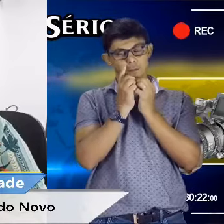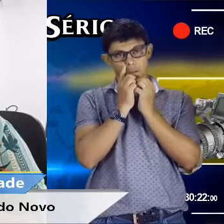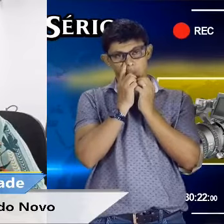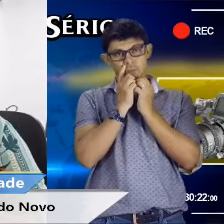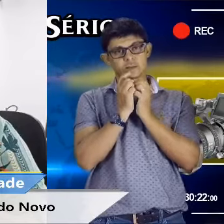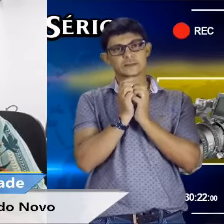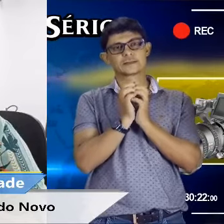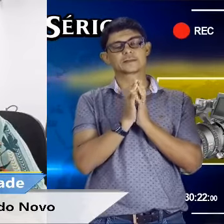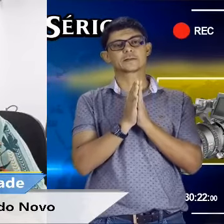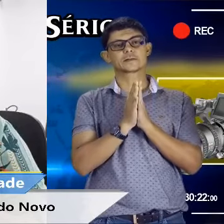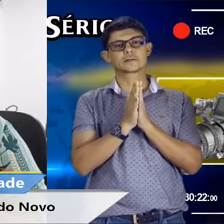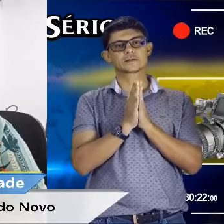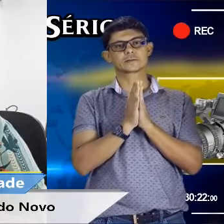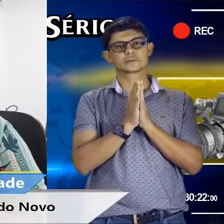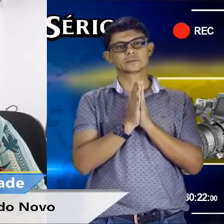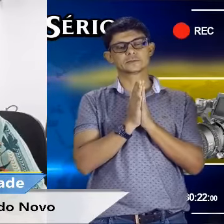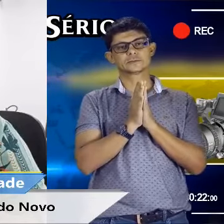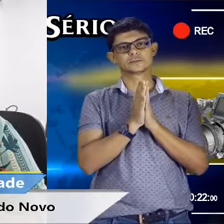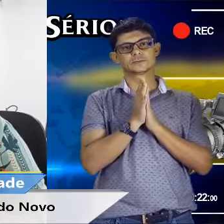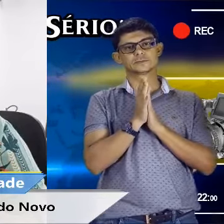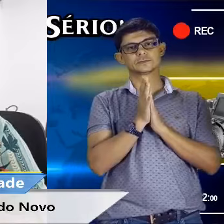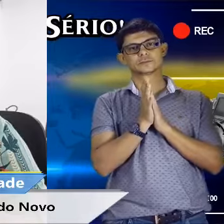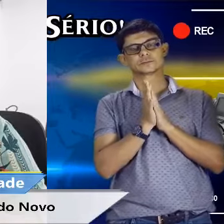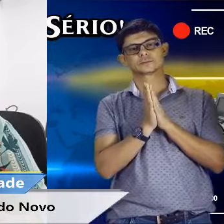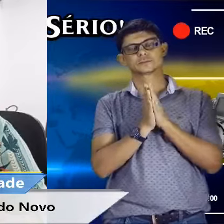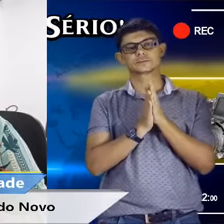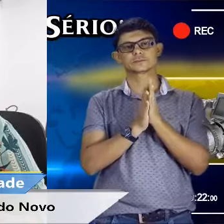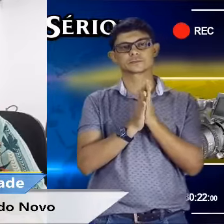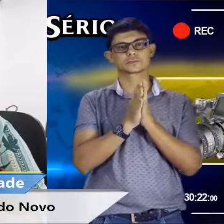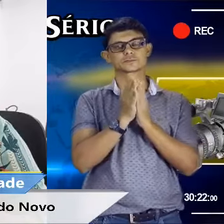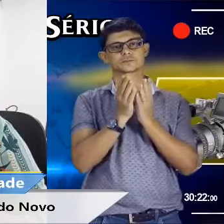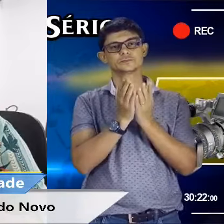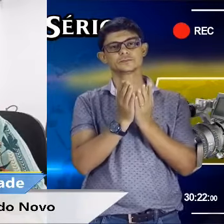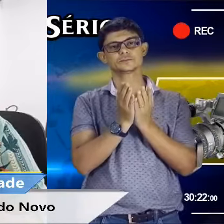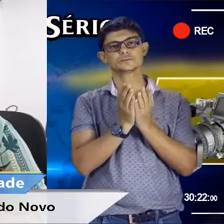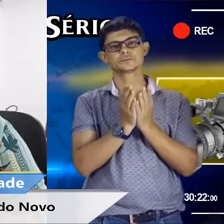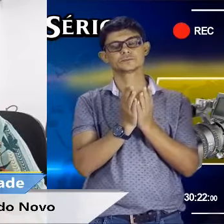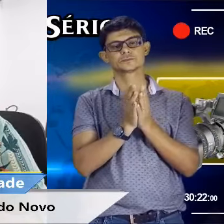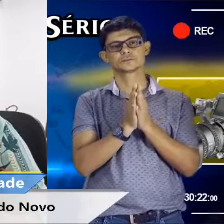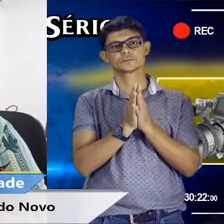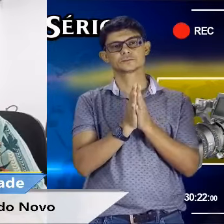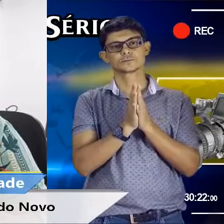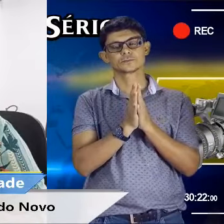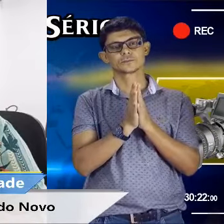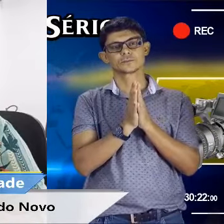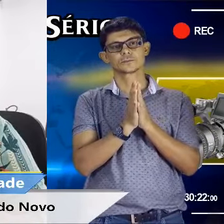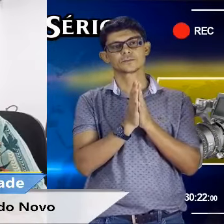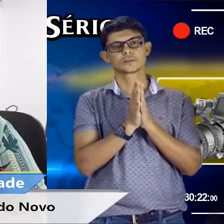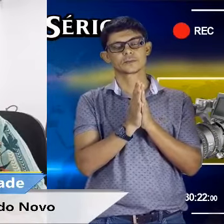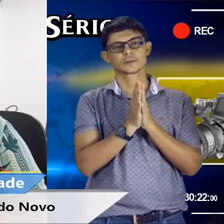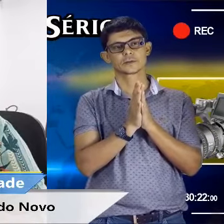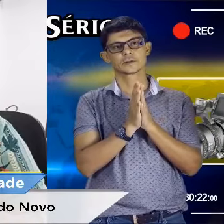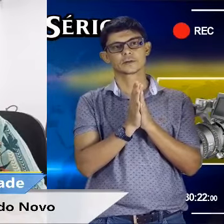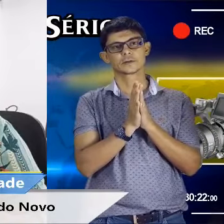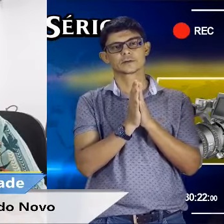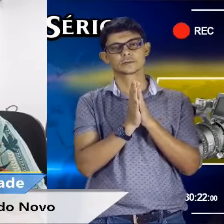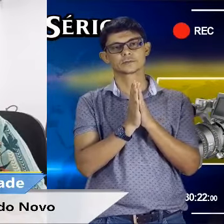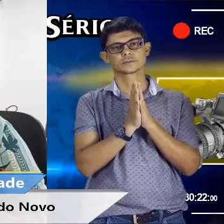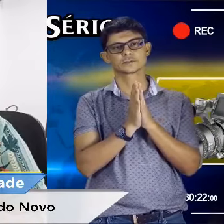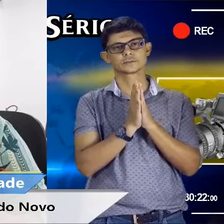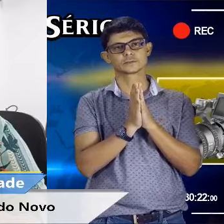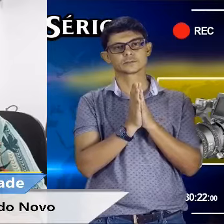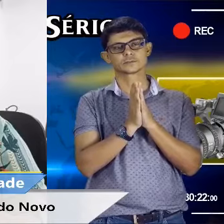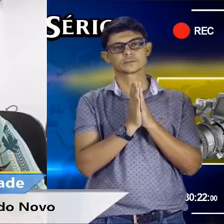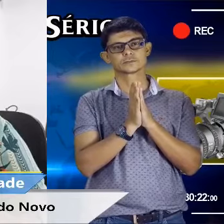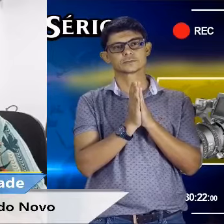sociedade. Nós temos uma grande empresa que vai se instalar brevemente em Mundo Novo, que todo mundo sabe, a Zaélio, que também vai